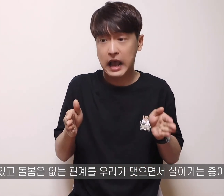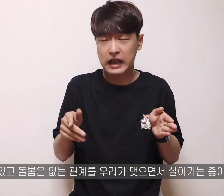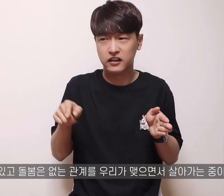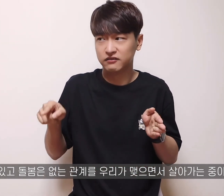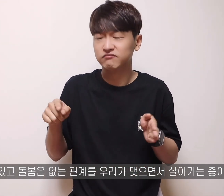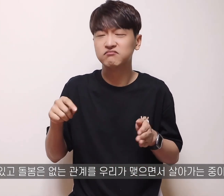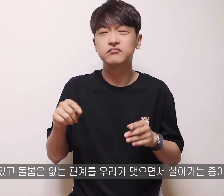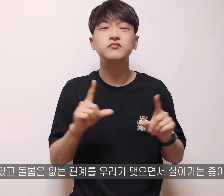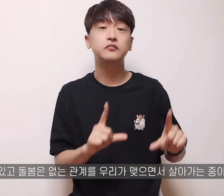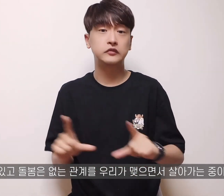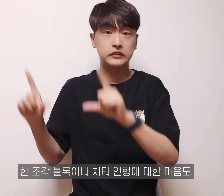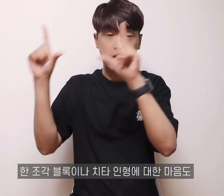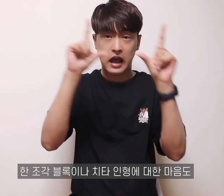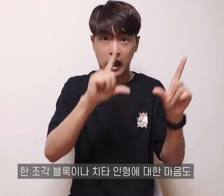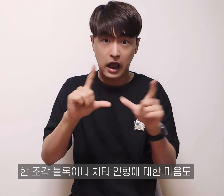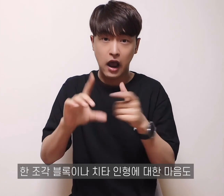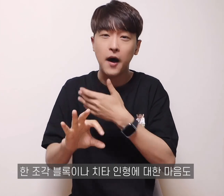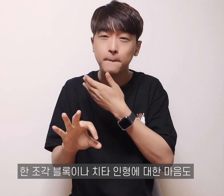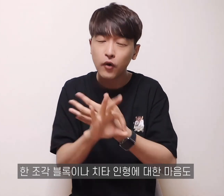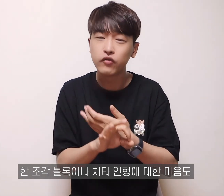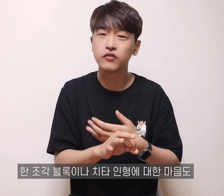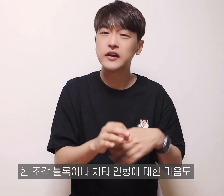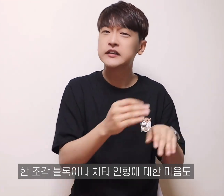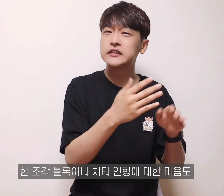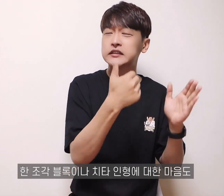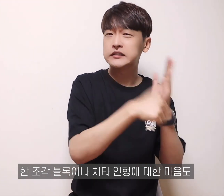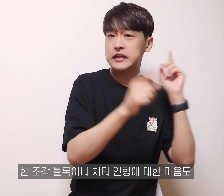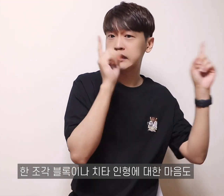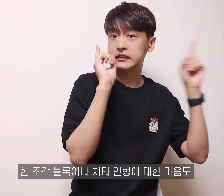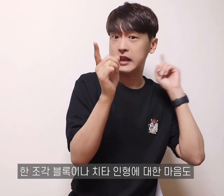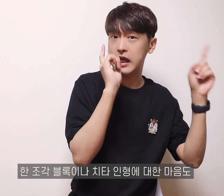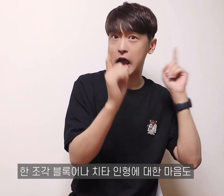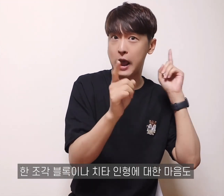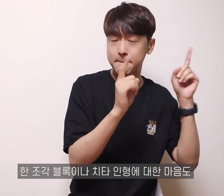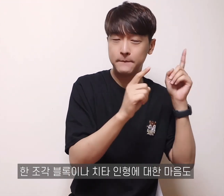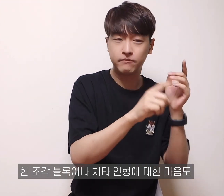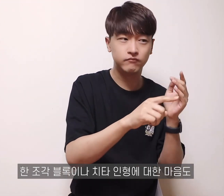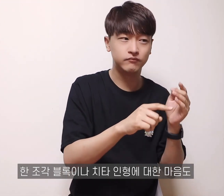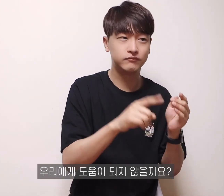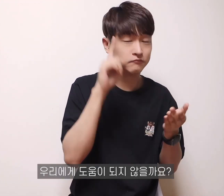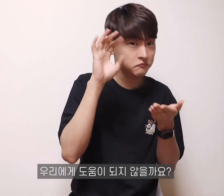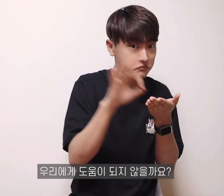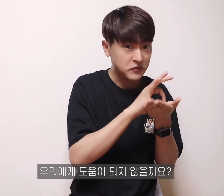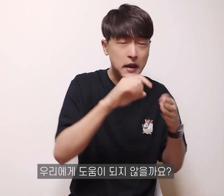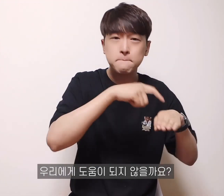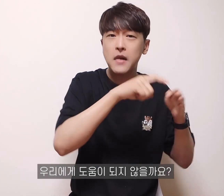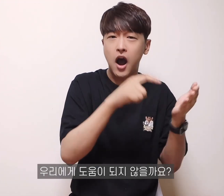한 조각 블럭이나 치타 인형에 대한 마음도 우리에게 도움이 되지 않을까요